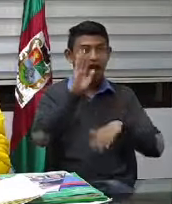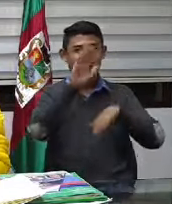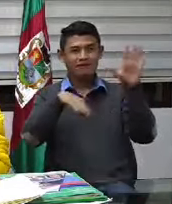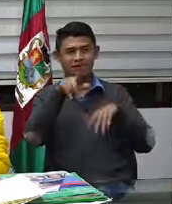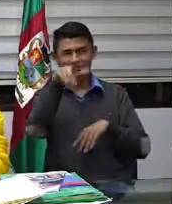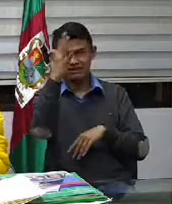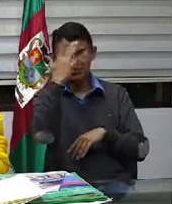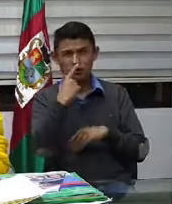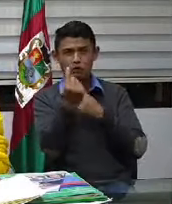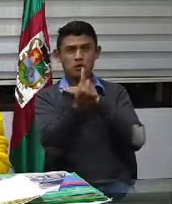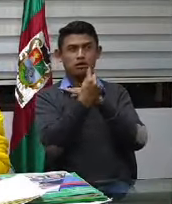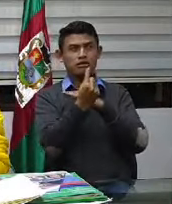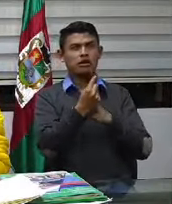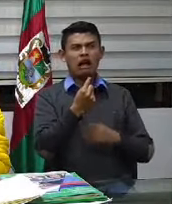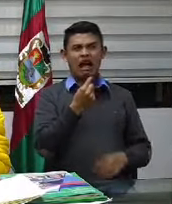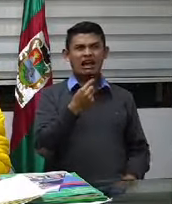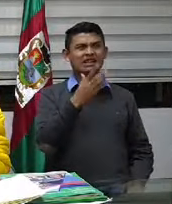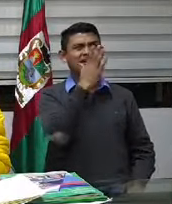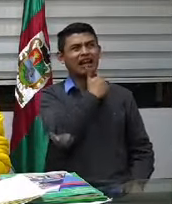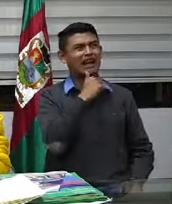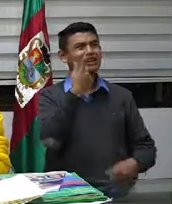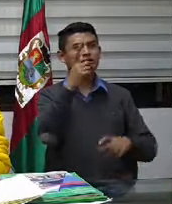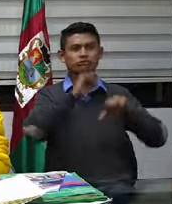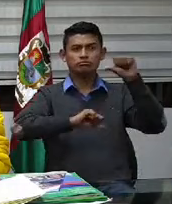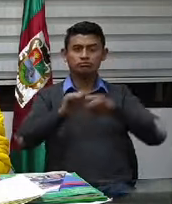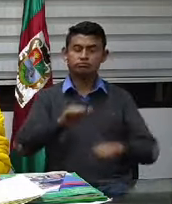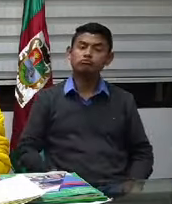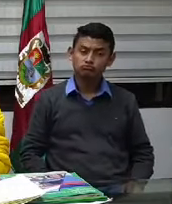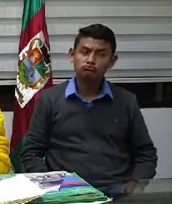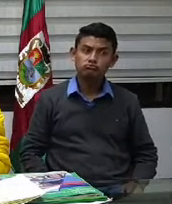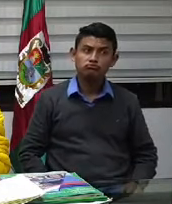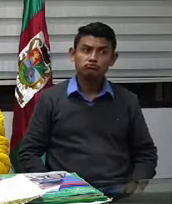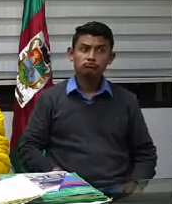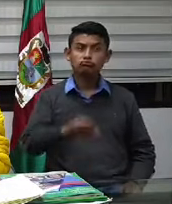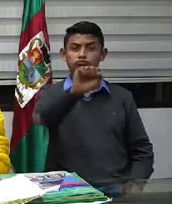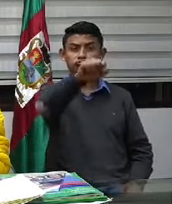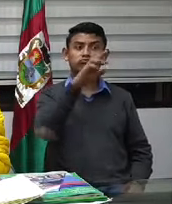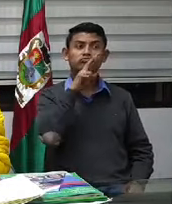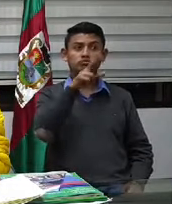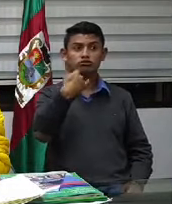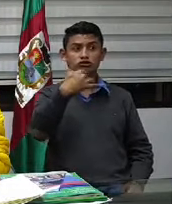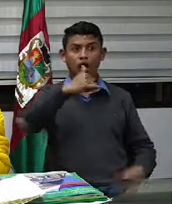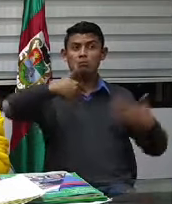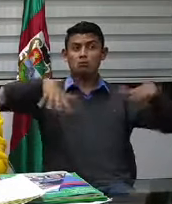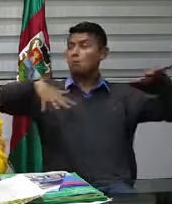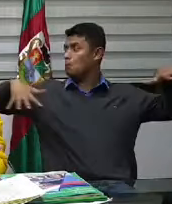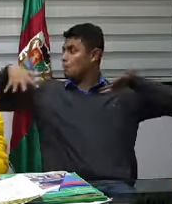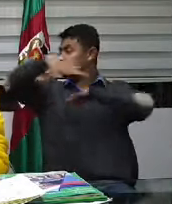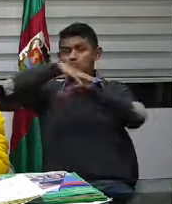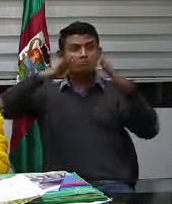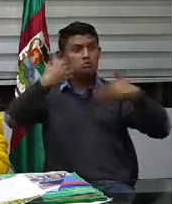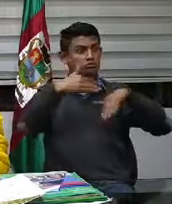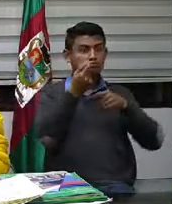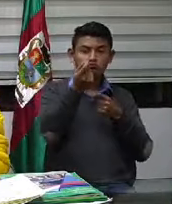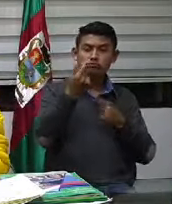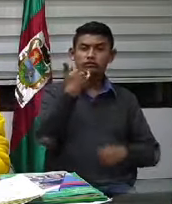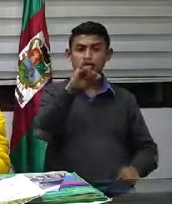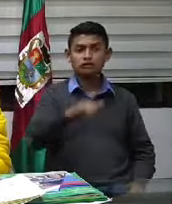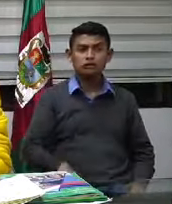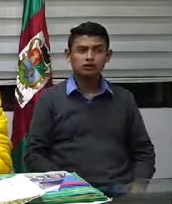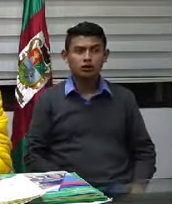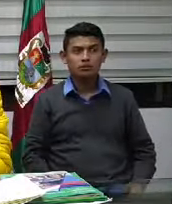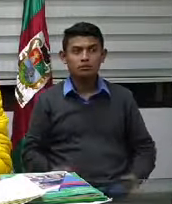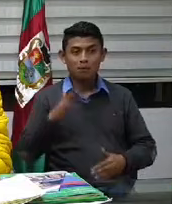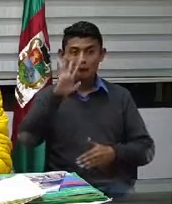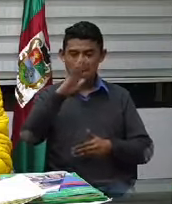es que no están haciendo? No, sí señores, estamos haciendo también la desinfección de esas áreas del municipio. Pero todo esto va de la mano, en que